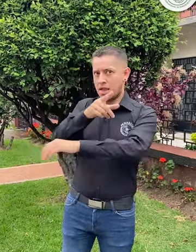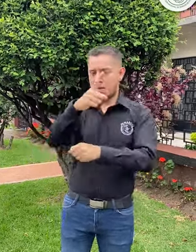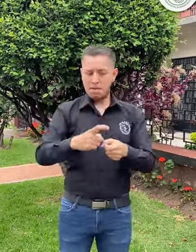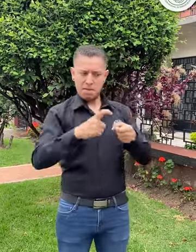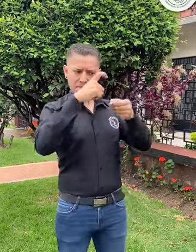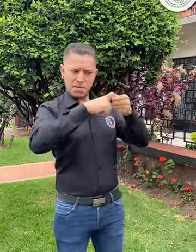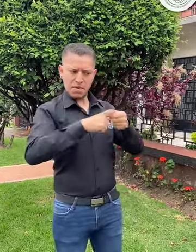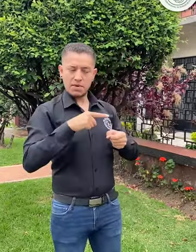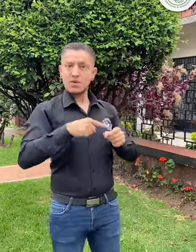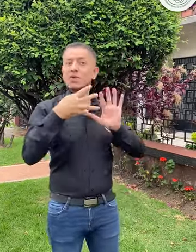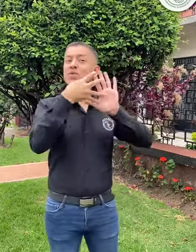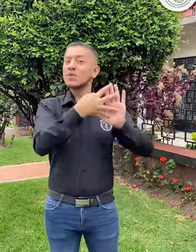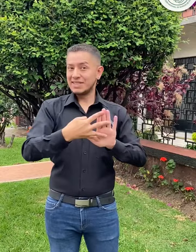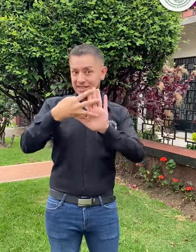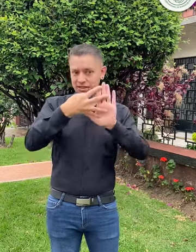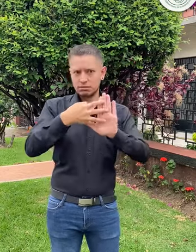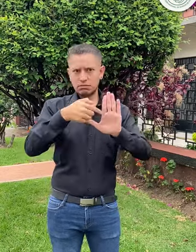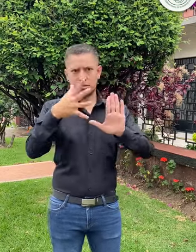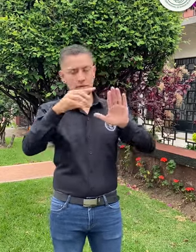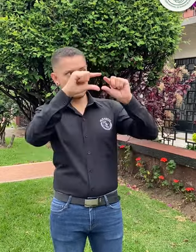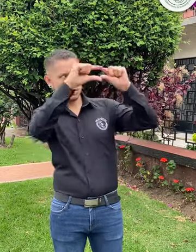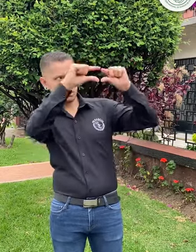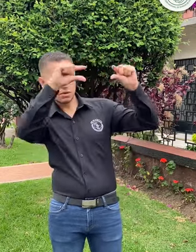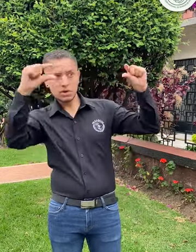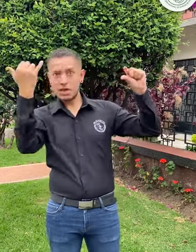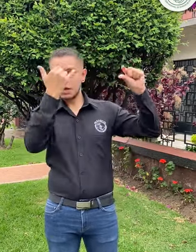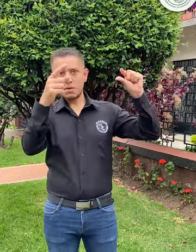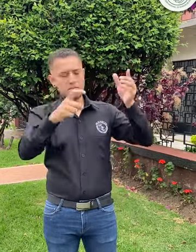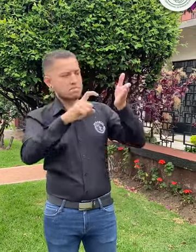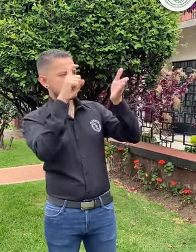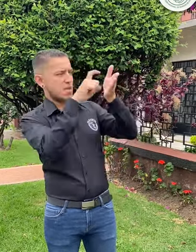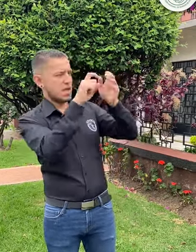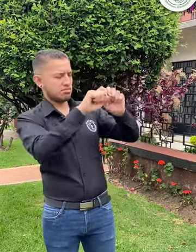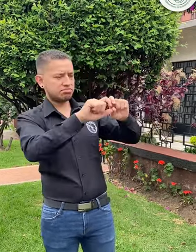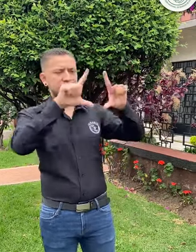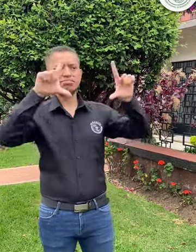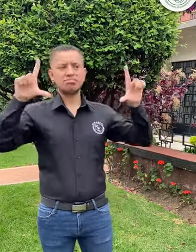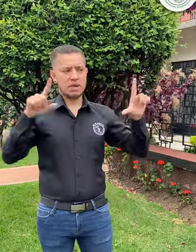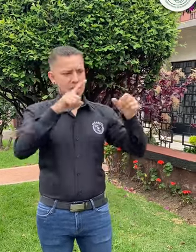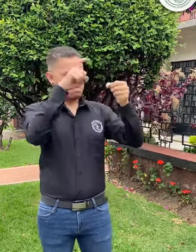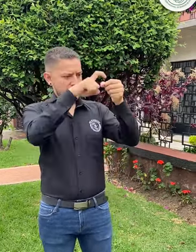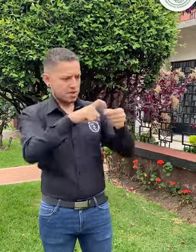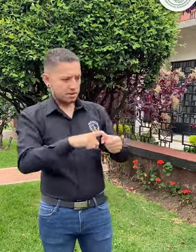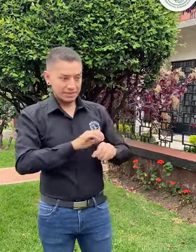Y más adelante, les enviaremos el link de ingreso a un Zoom para que puedan participar.